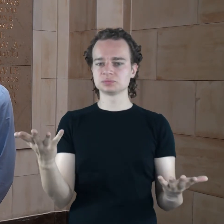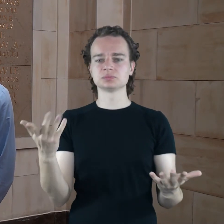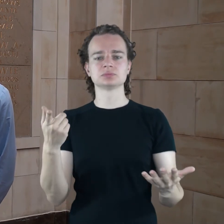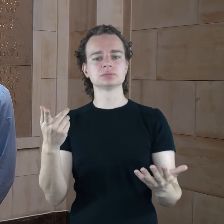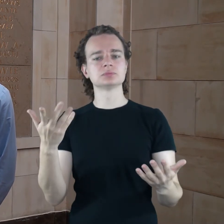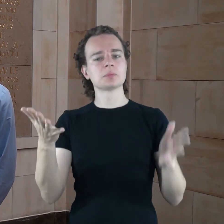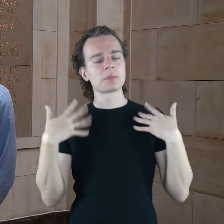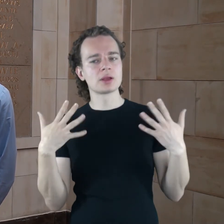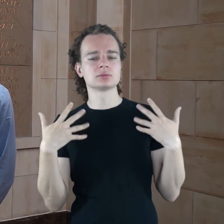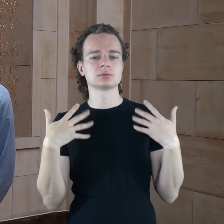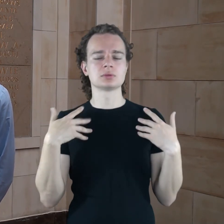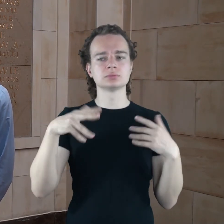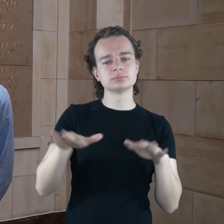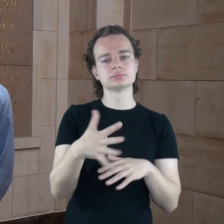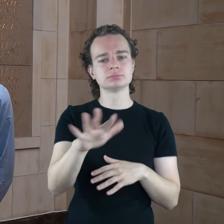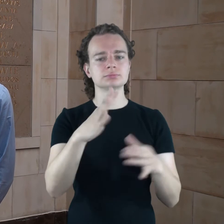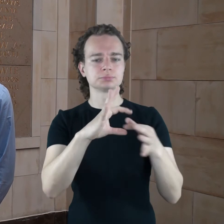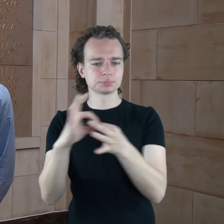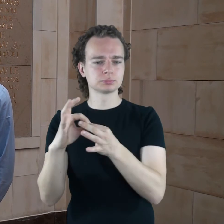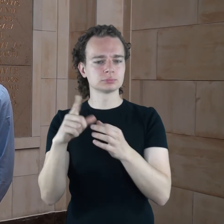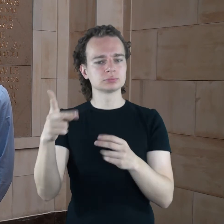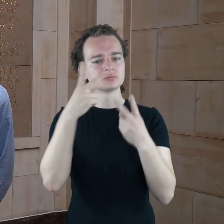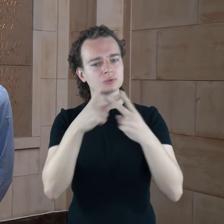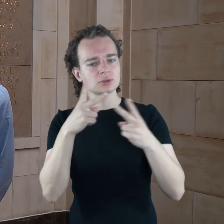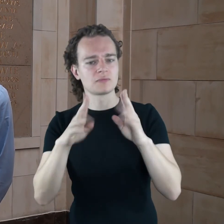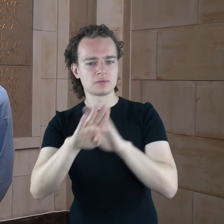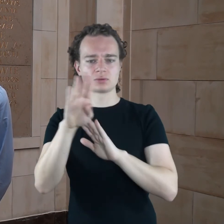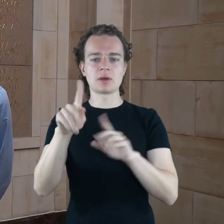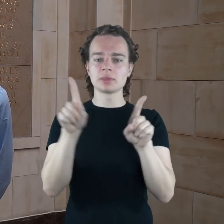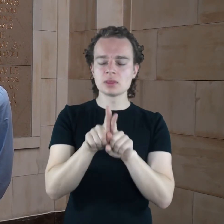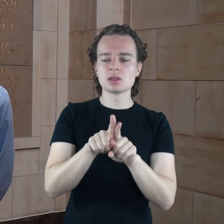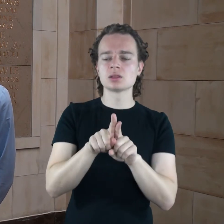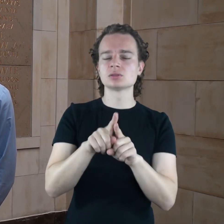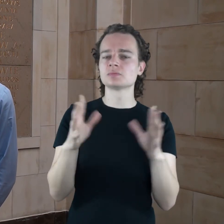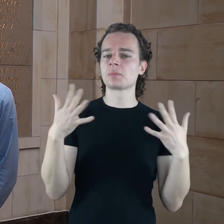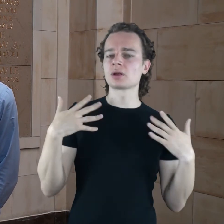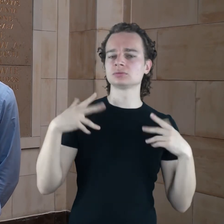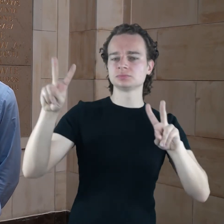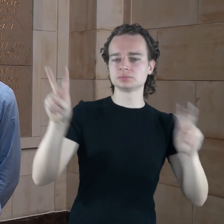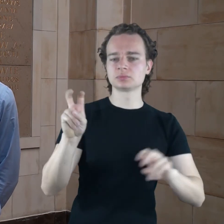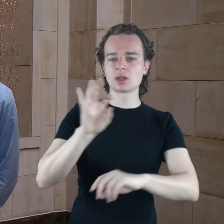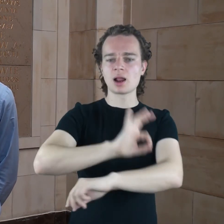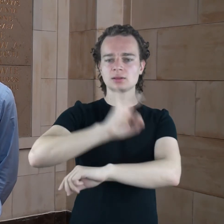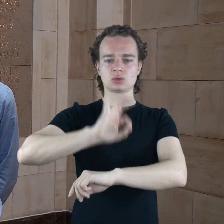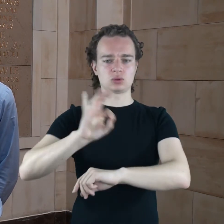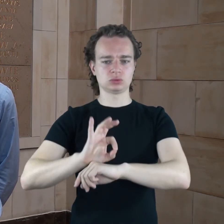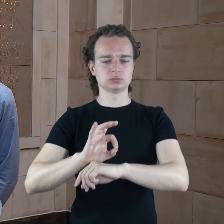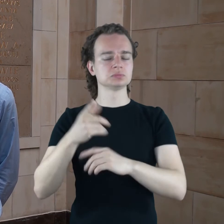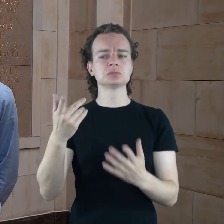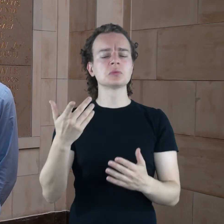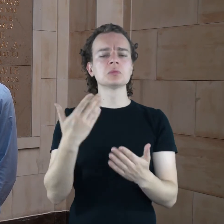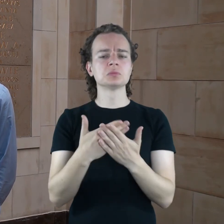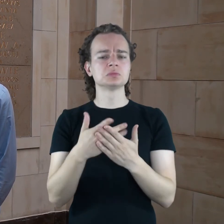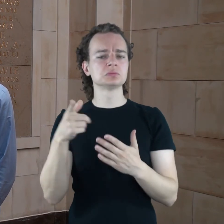został ten gmach otwarty dla publiczności. I z tej okazji będą przewidziane są specjalne